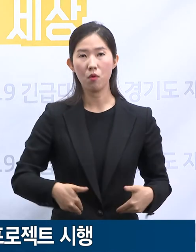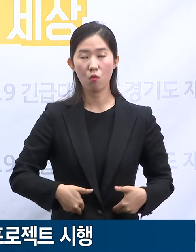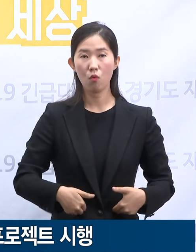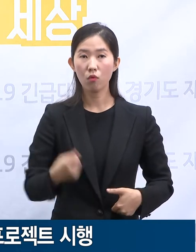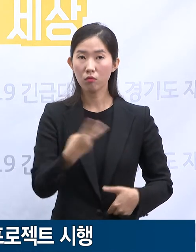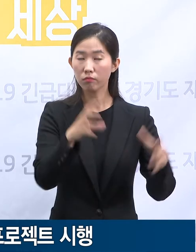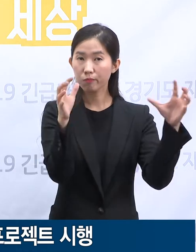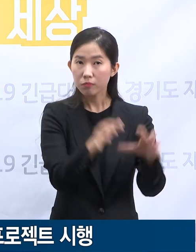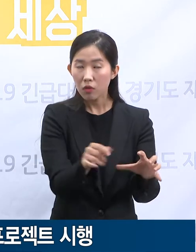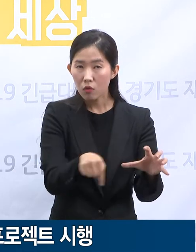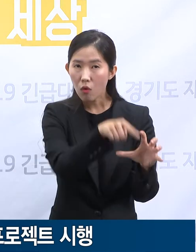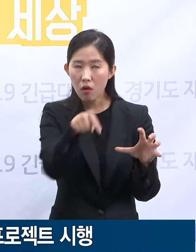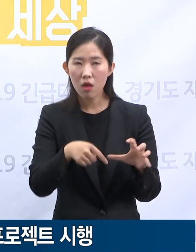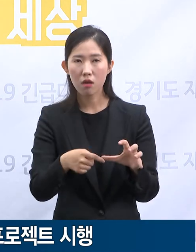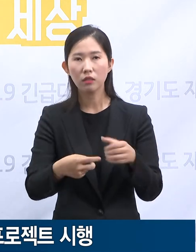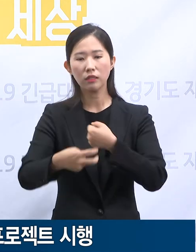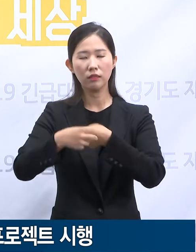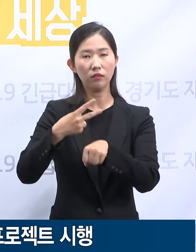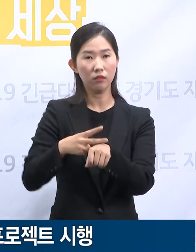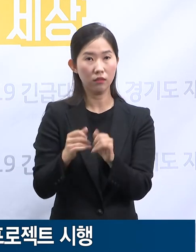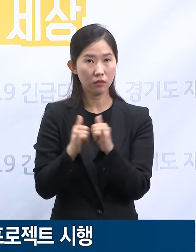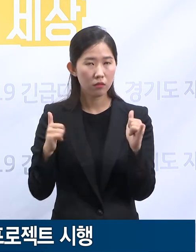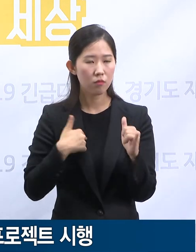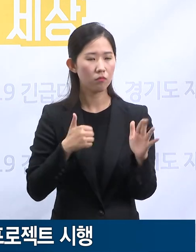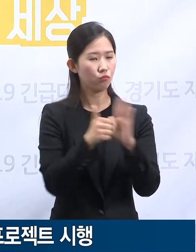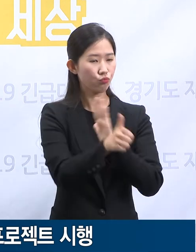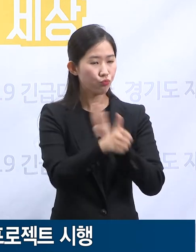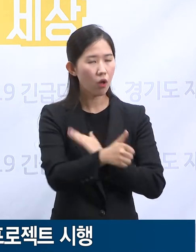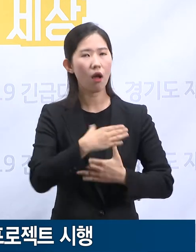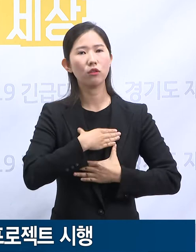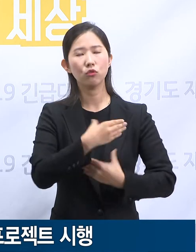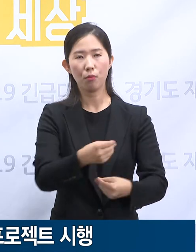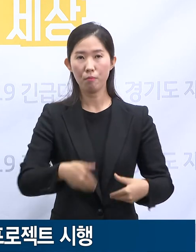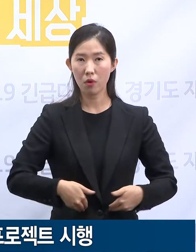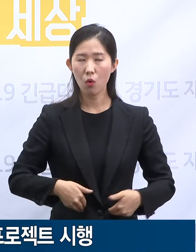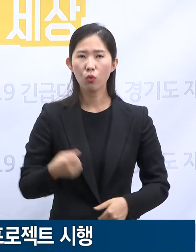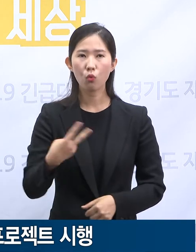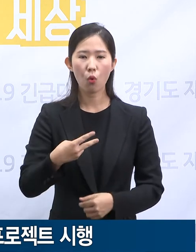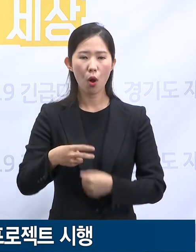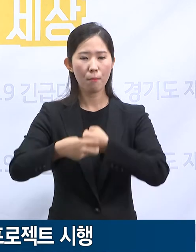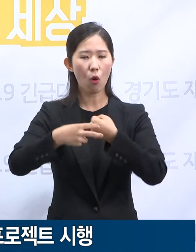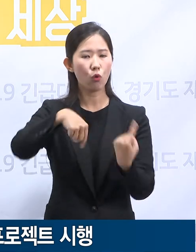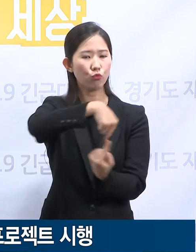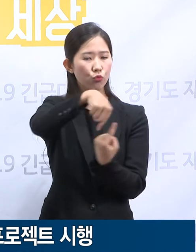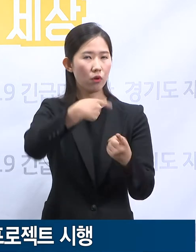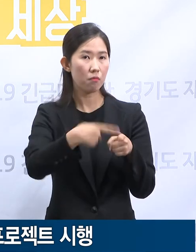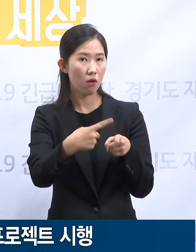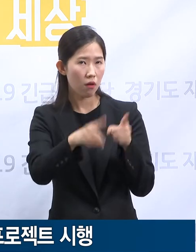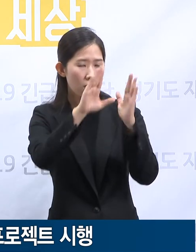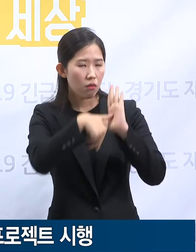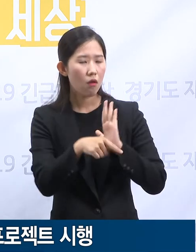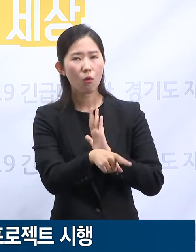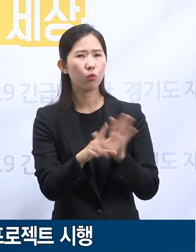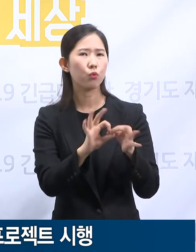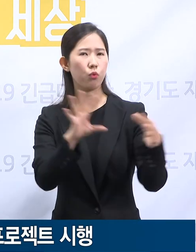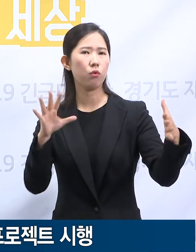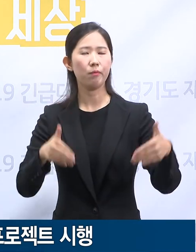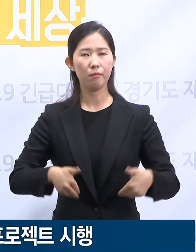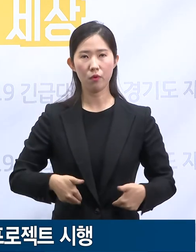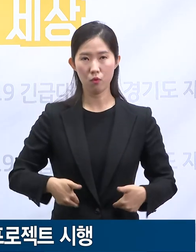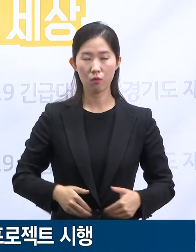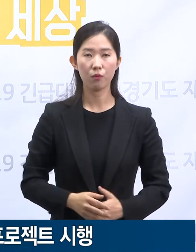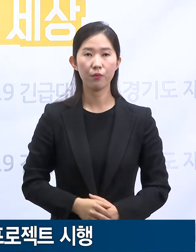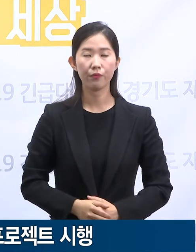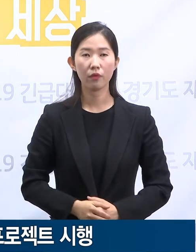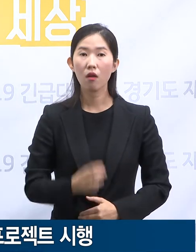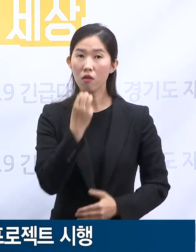보건의료 노동자들에게 안전해야 하고 손실과 경영적 평가로부터 어느 정도 자유로워야만 합니다. 경기도는